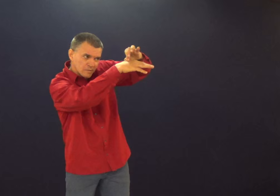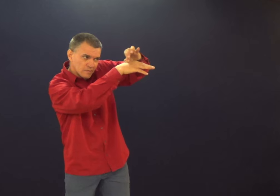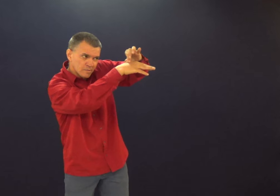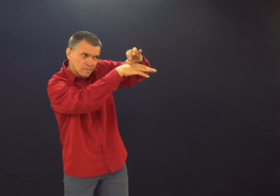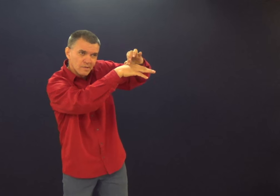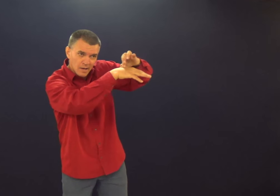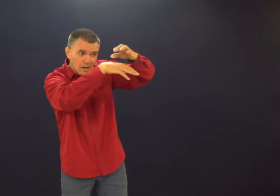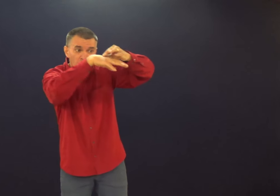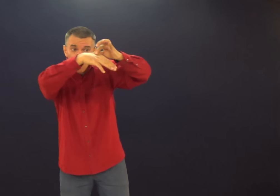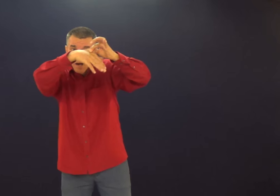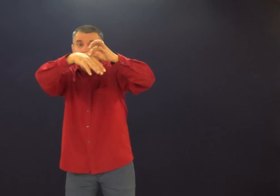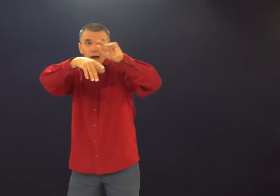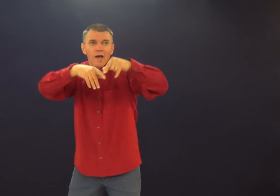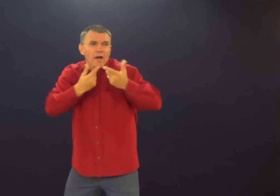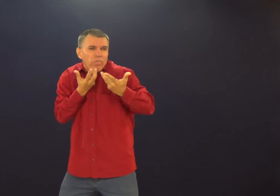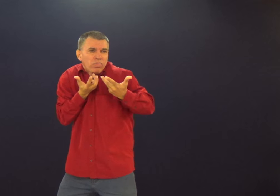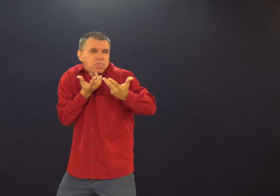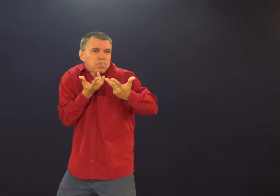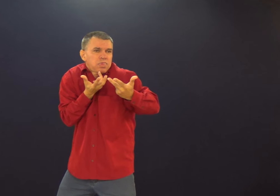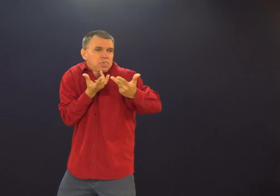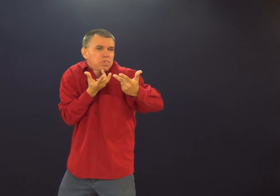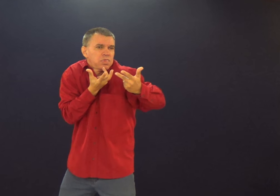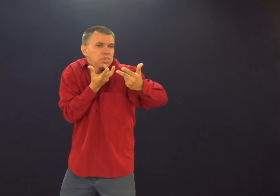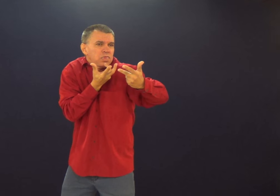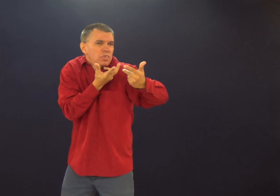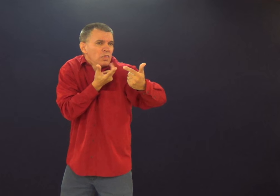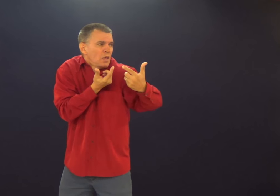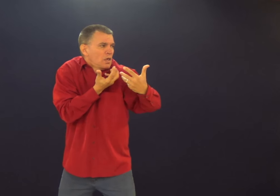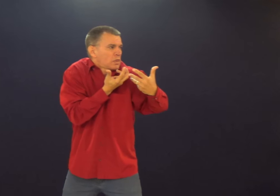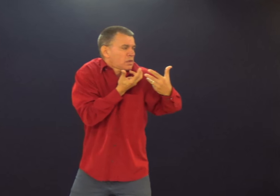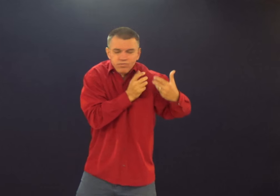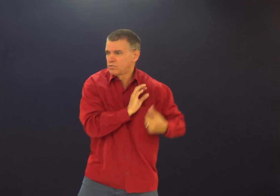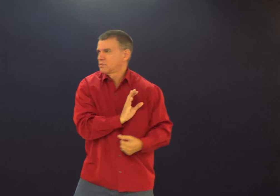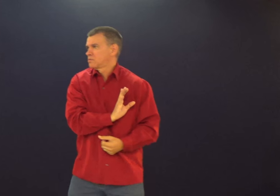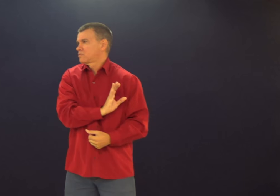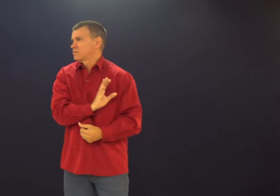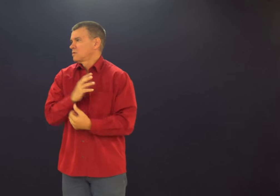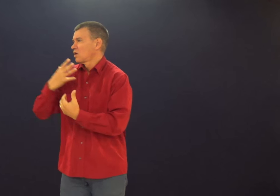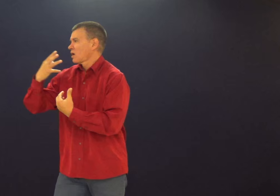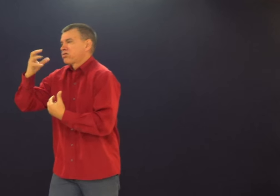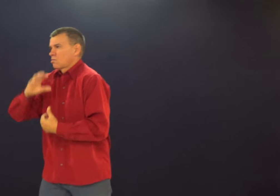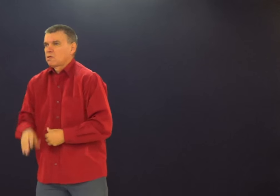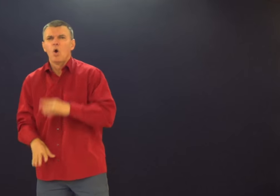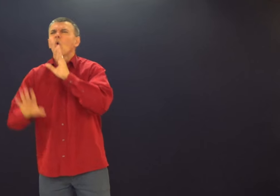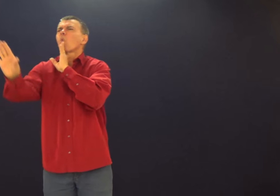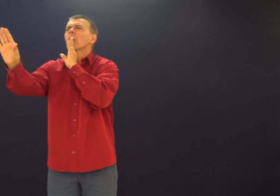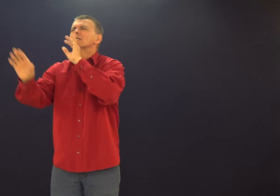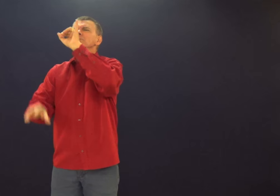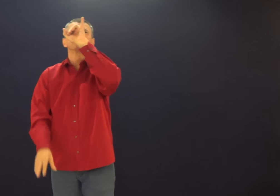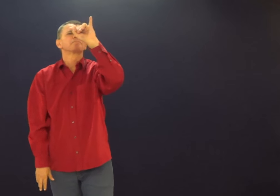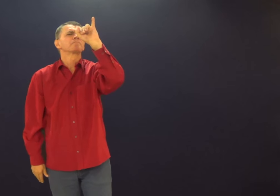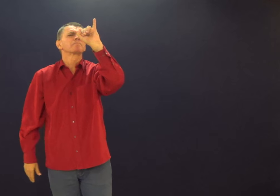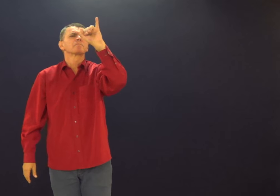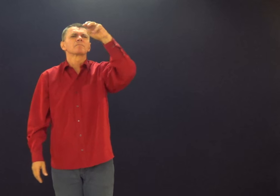Porque é carne. A carne, ela é muito atrativa. E é uma atração muito forte.